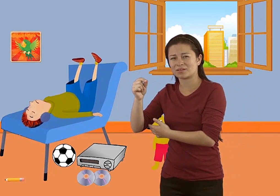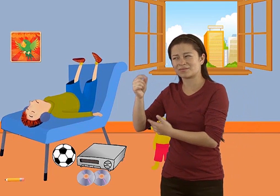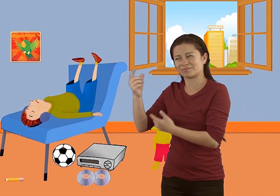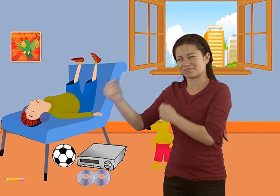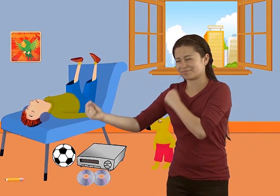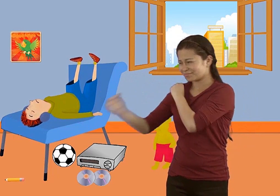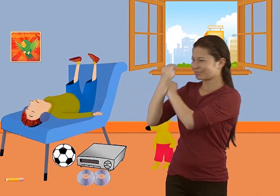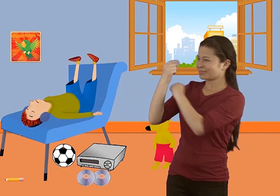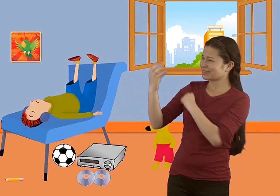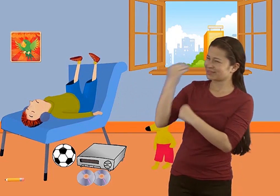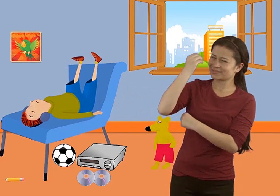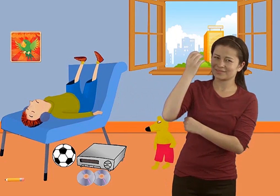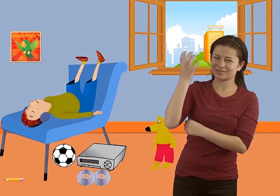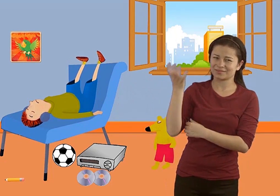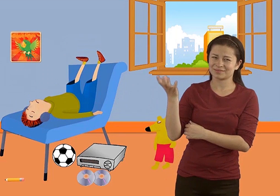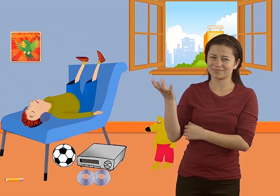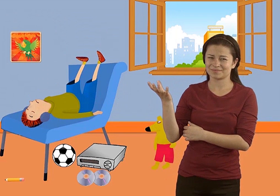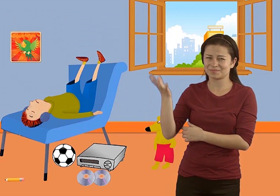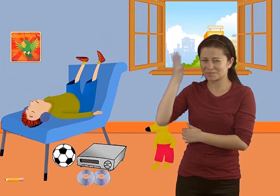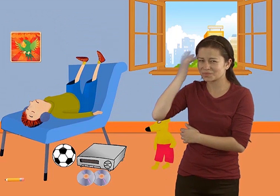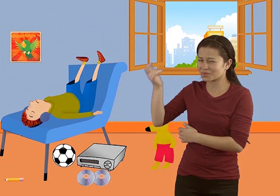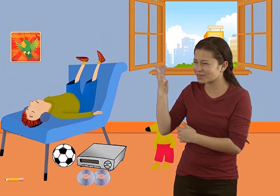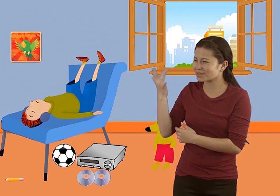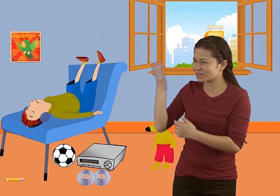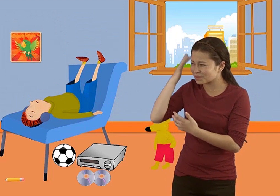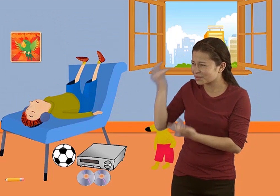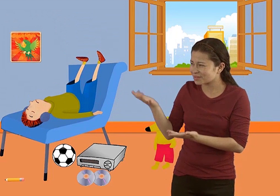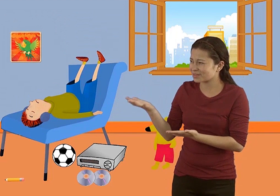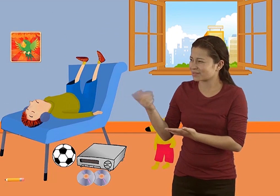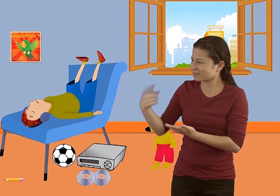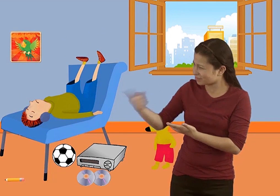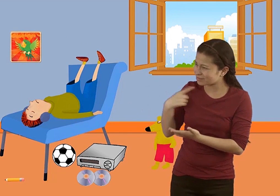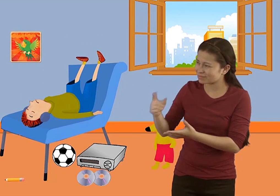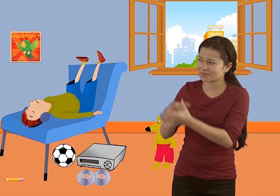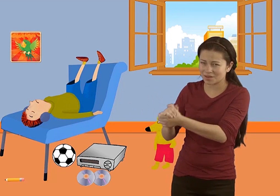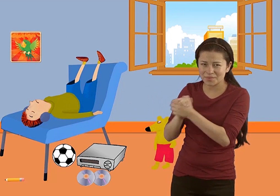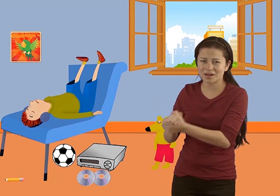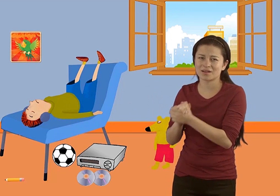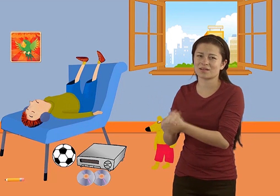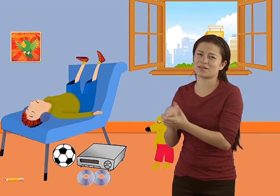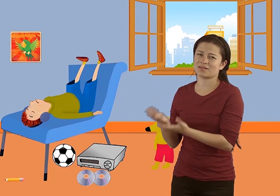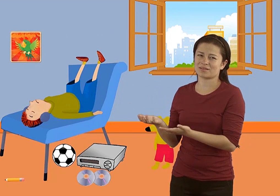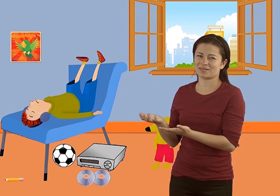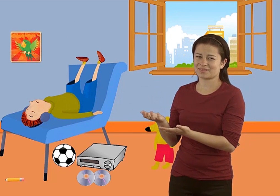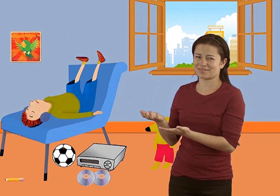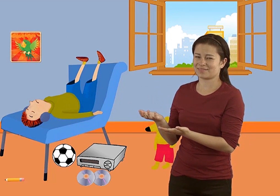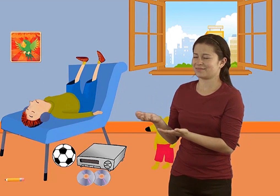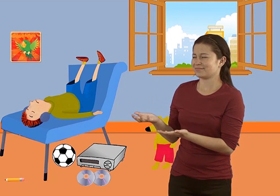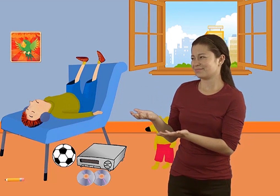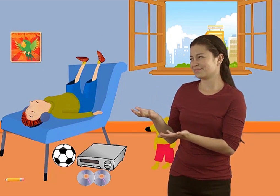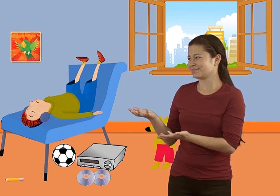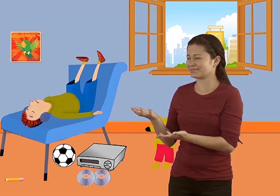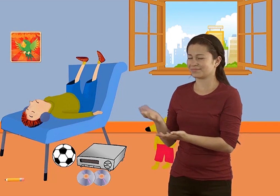pero no entendía por qué le dijo que era un... ¡Jum! Después de todo, Laura era su mejor amiga.